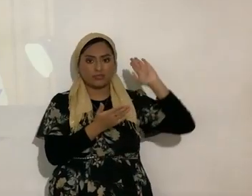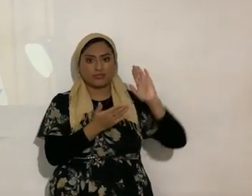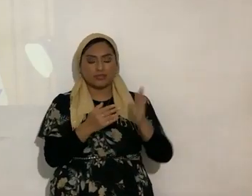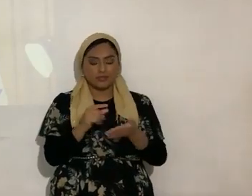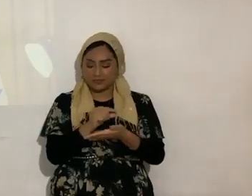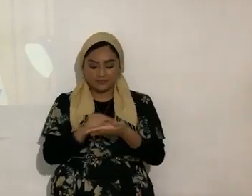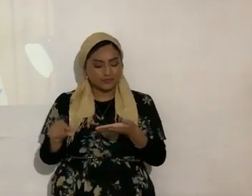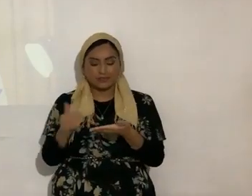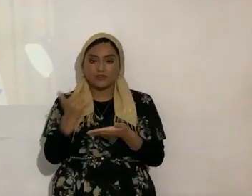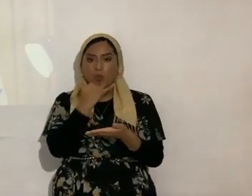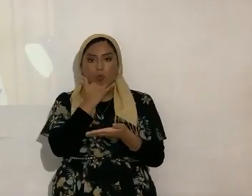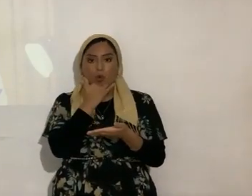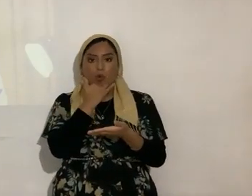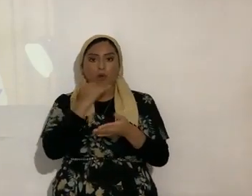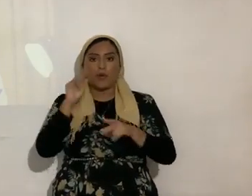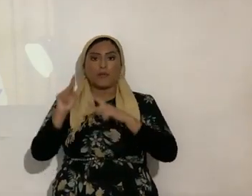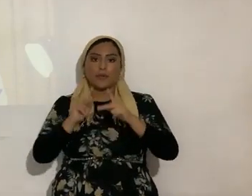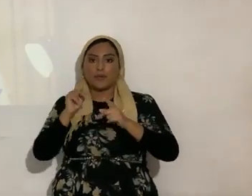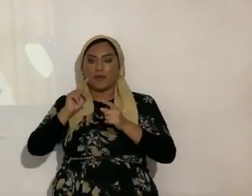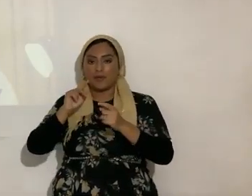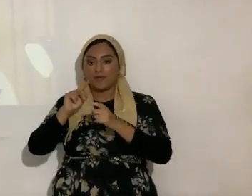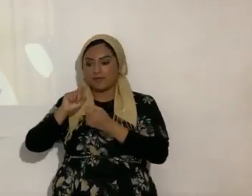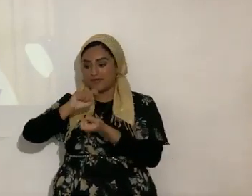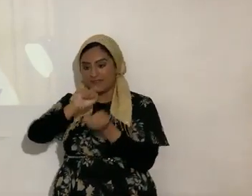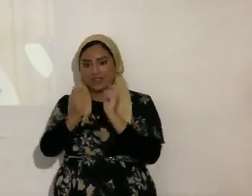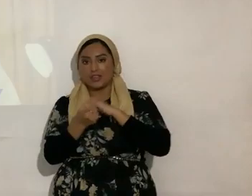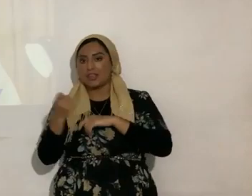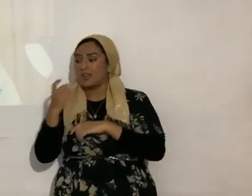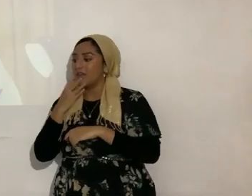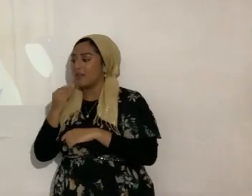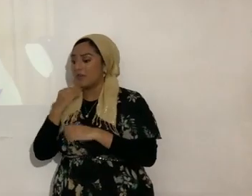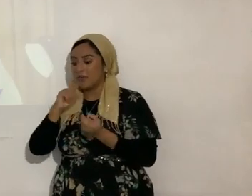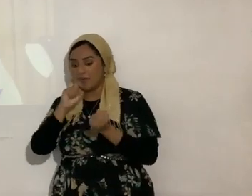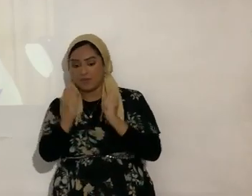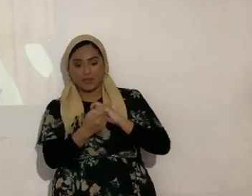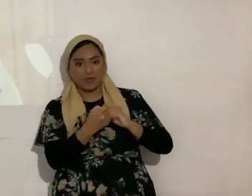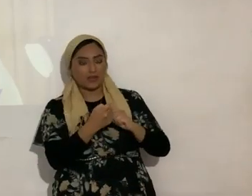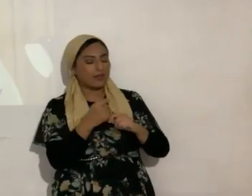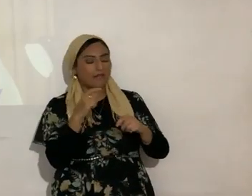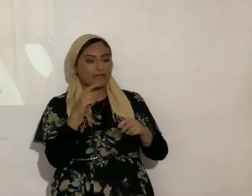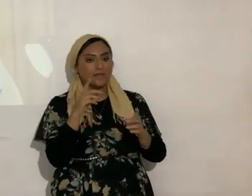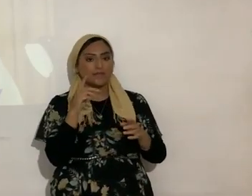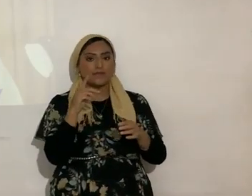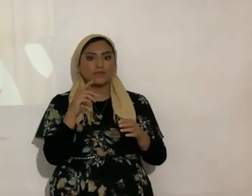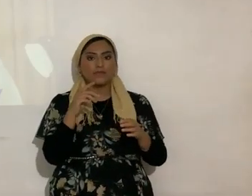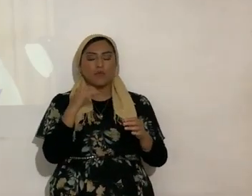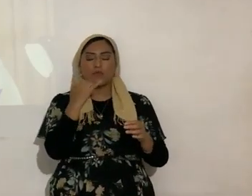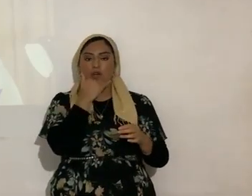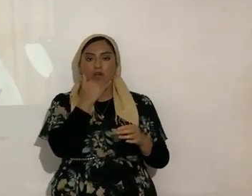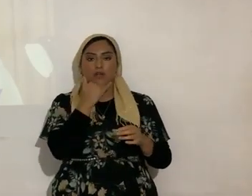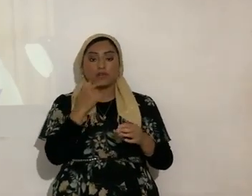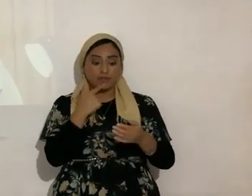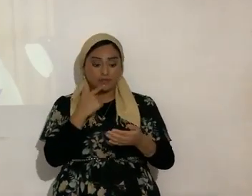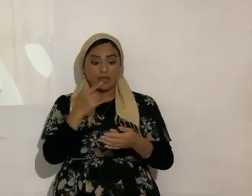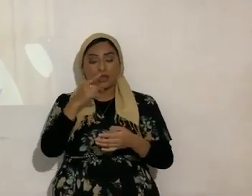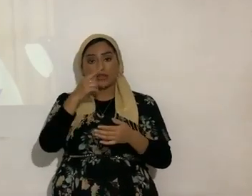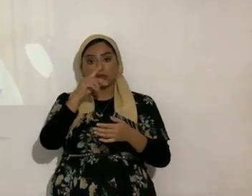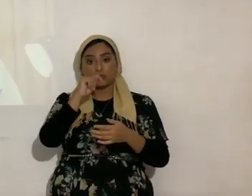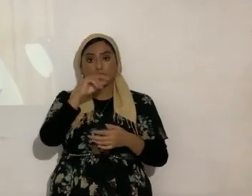muy mal traducido pésimamente traducido como dice pues la Torah por medio de Moshe